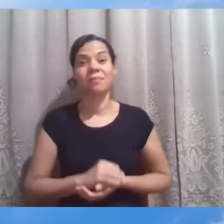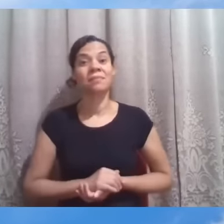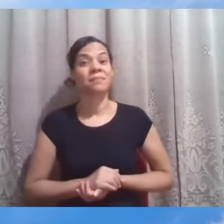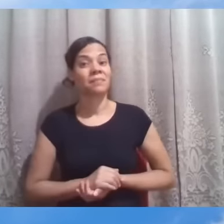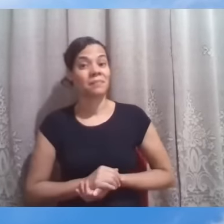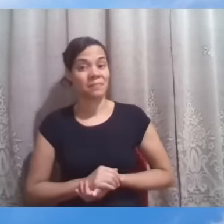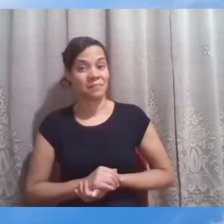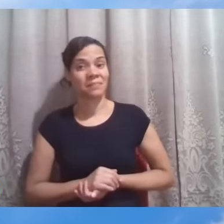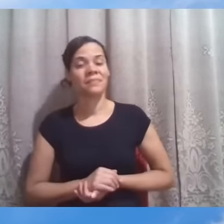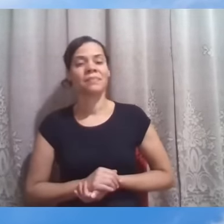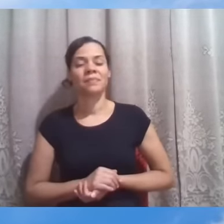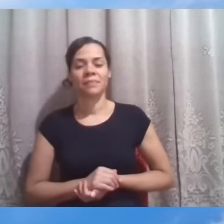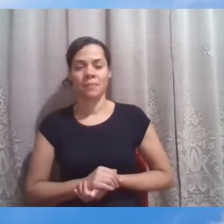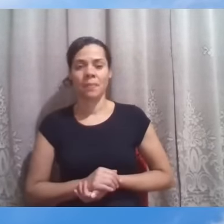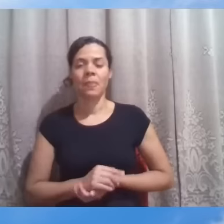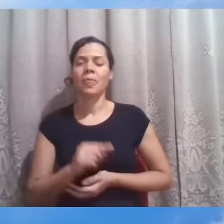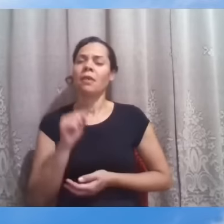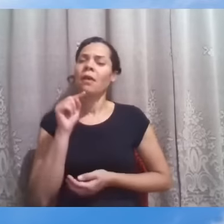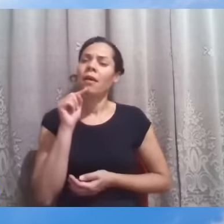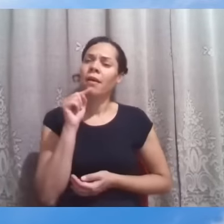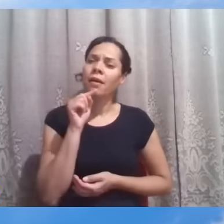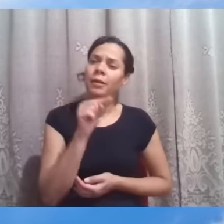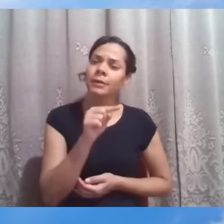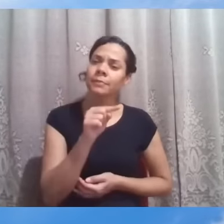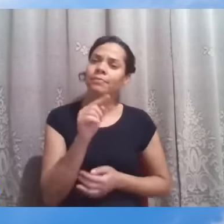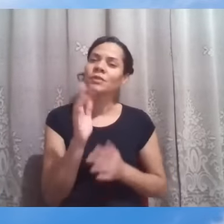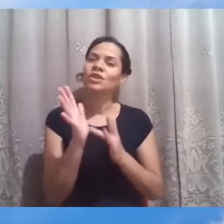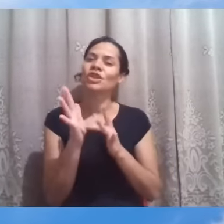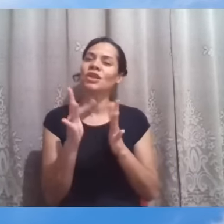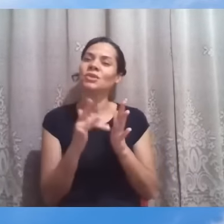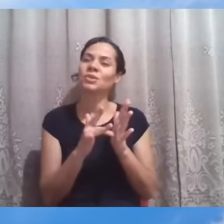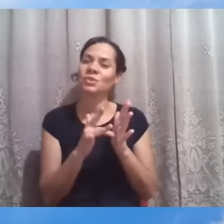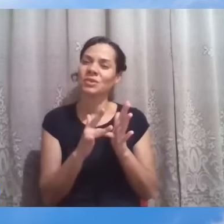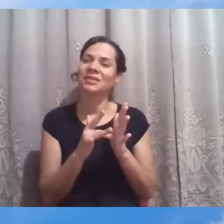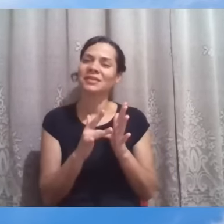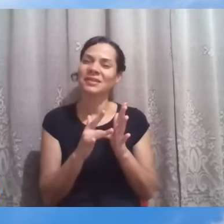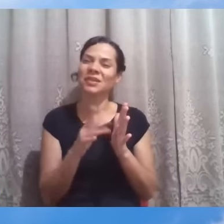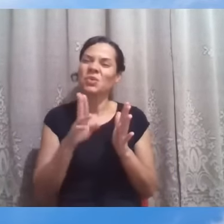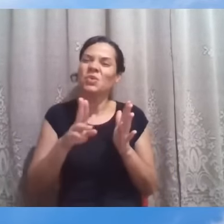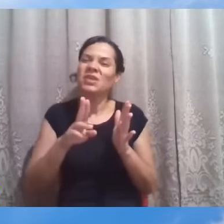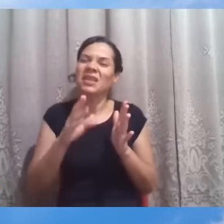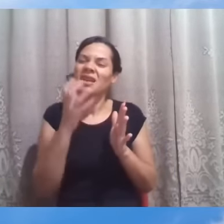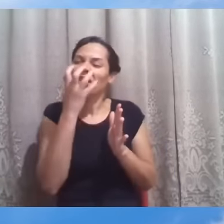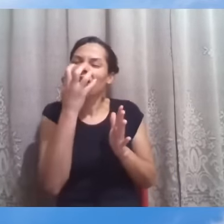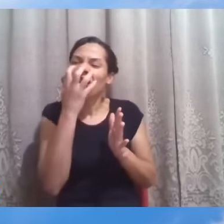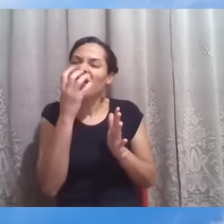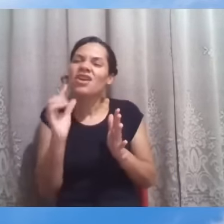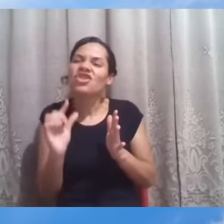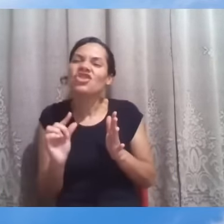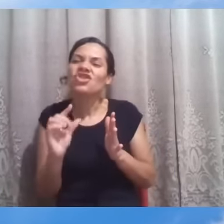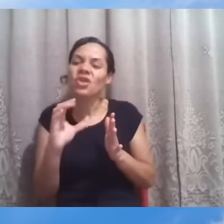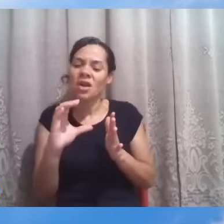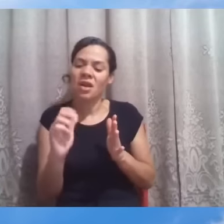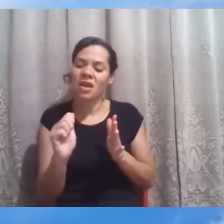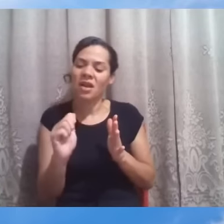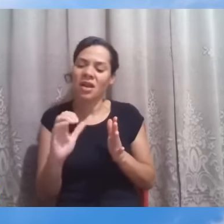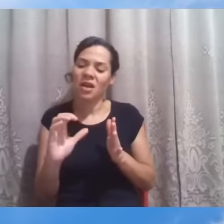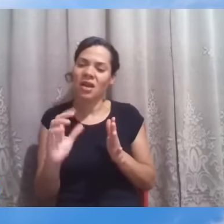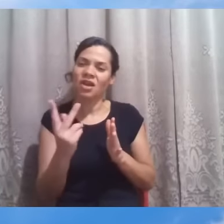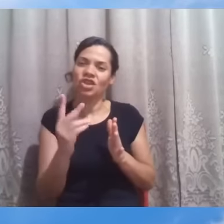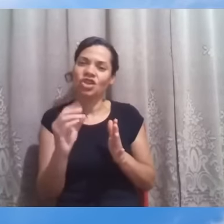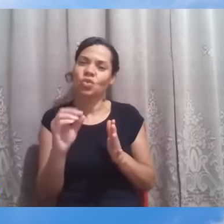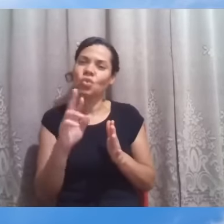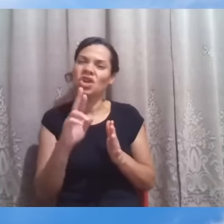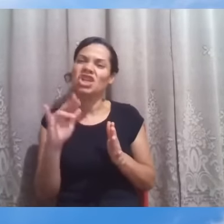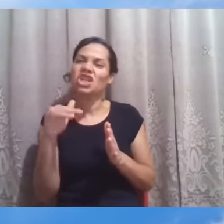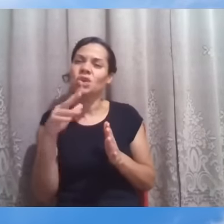então, ali, Jesus até ameniza, né, usando cachorrinhos no sentido diminutivo, mas ali é como se